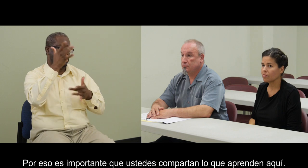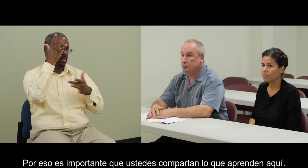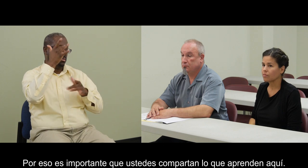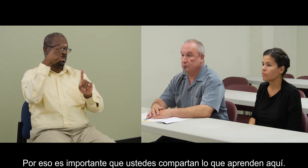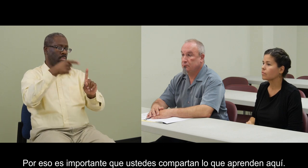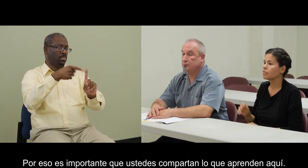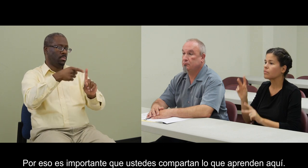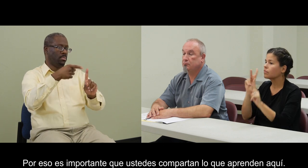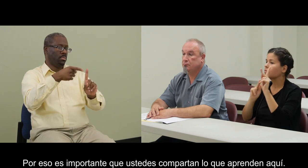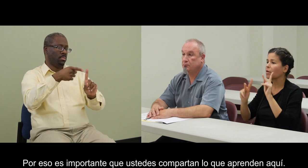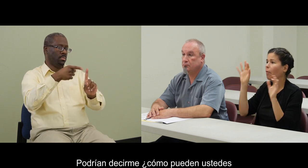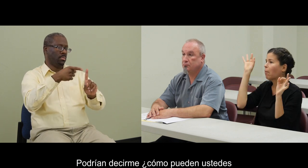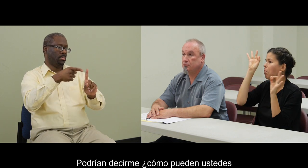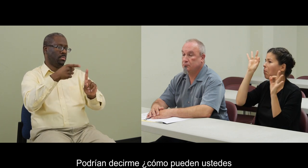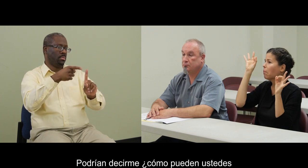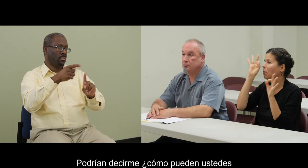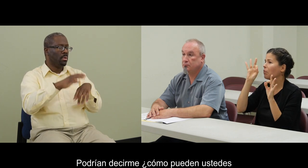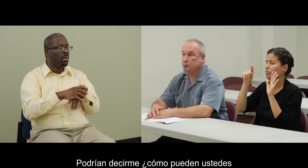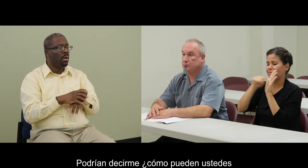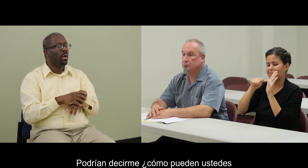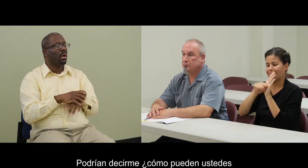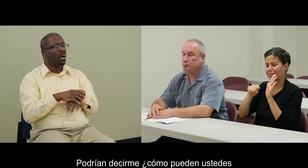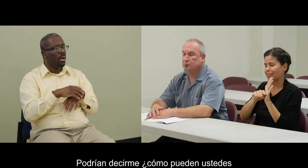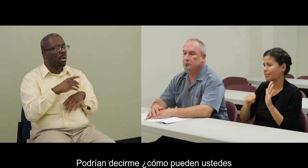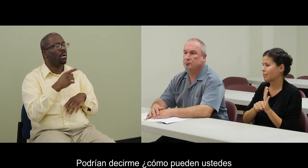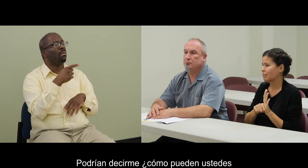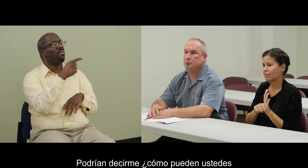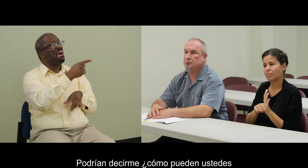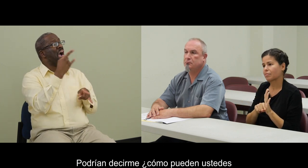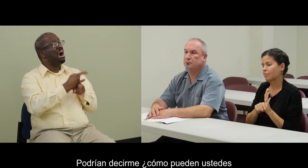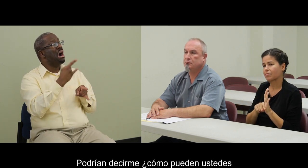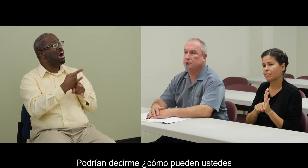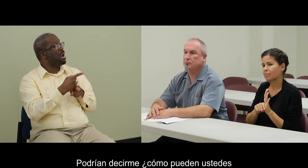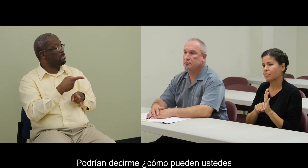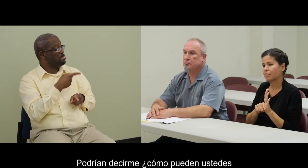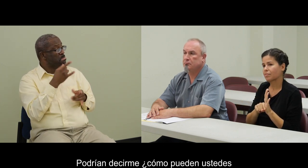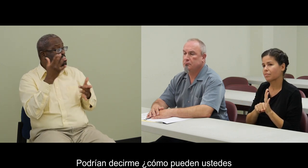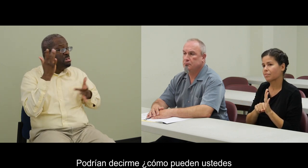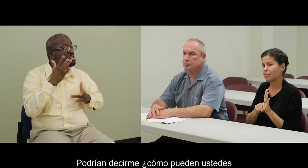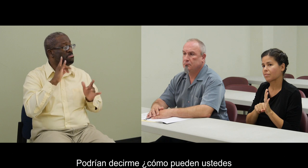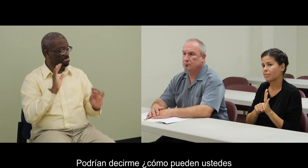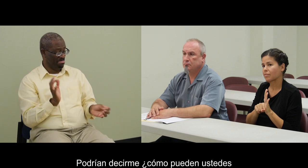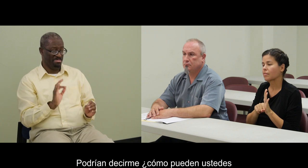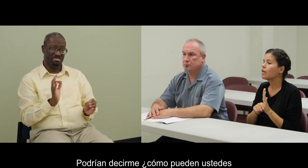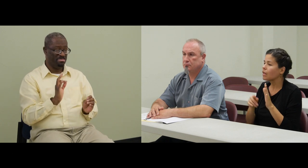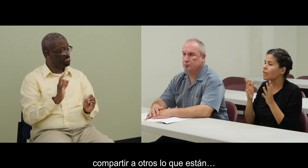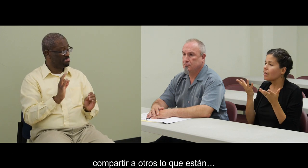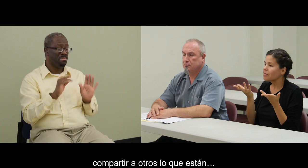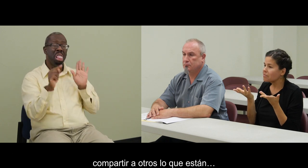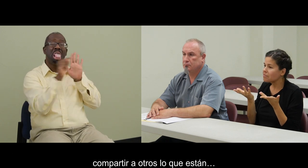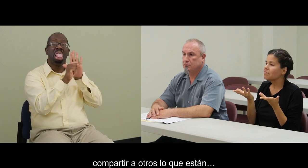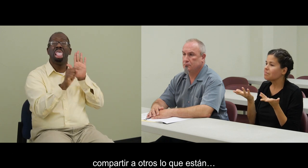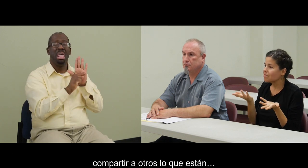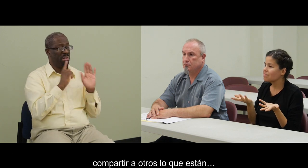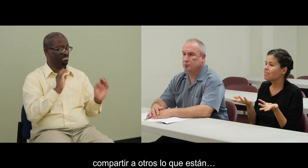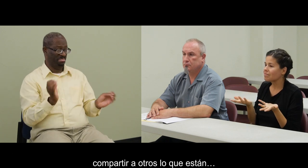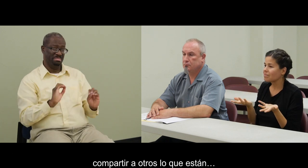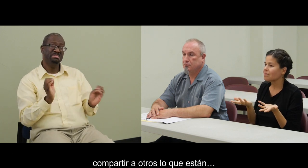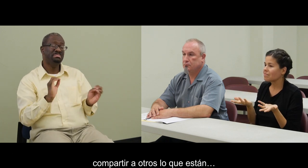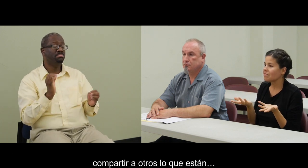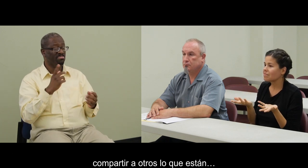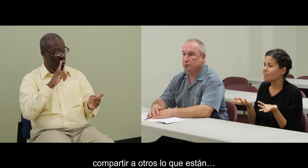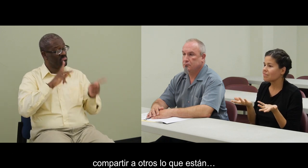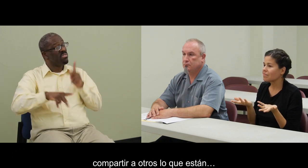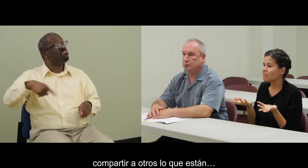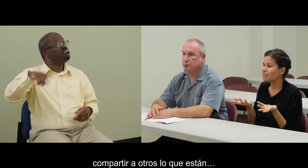compartan lo que aprenden aquí. ¿Podrían decirme cómo pueden ustedes compartir a otros lo que